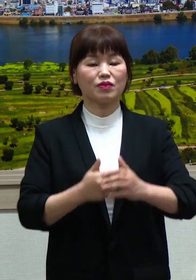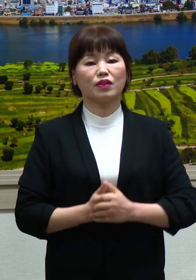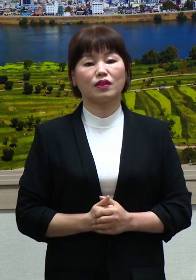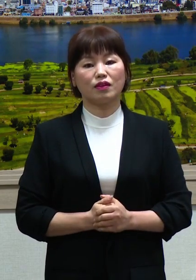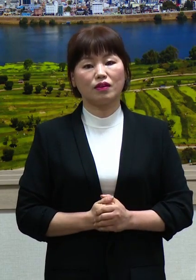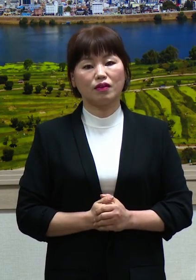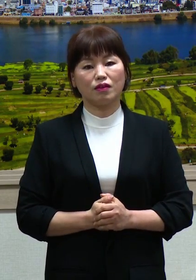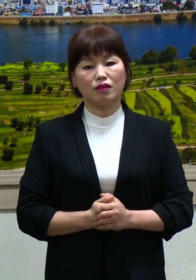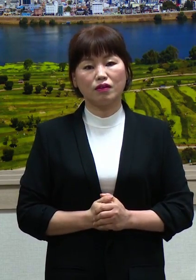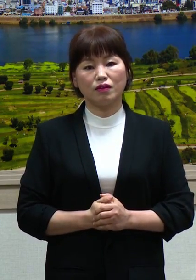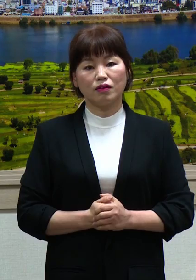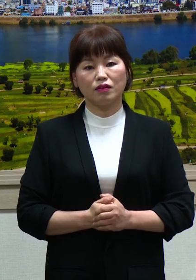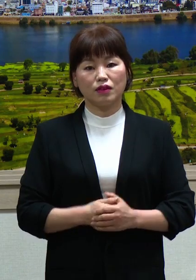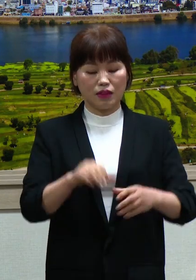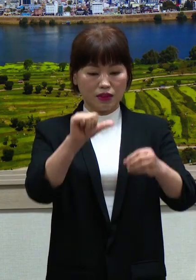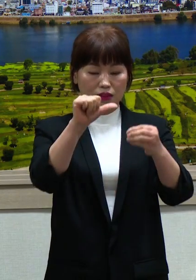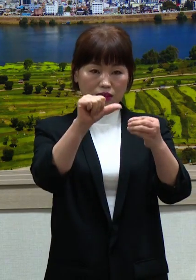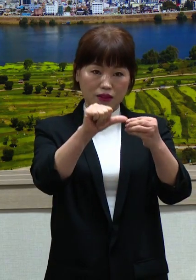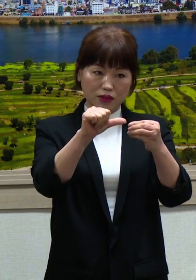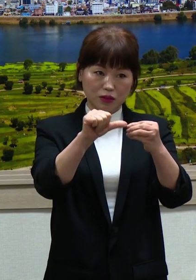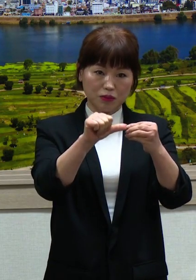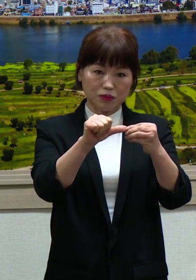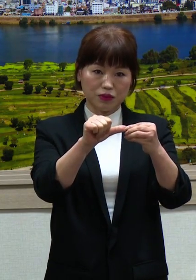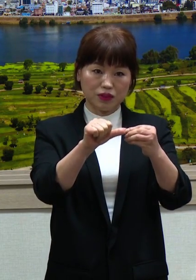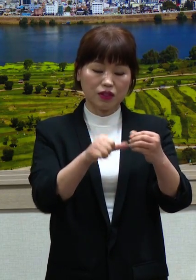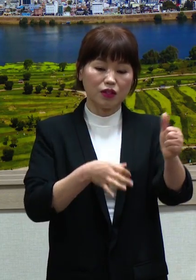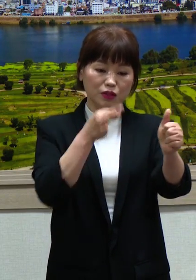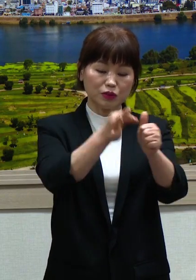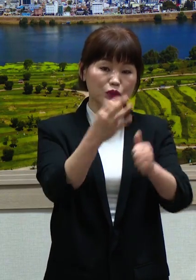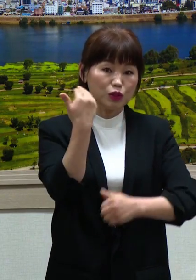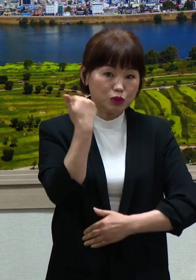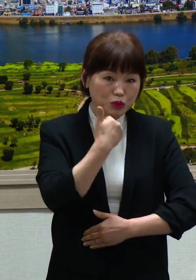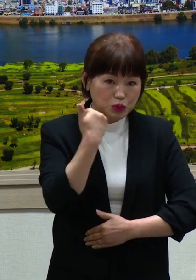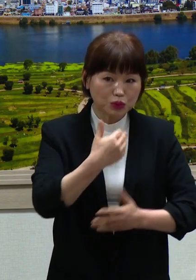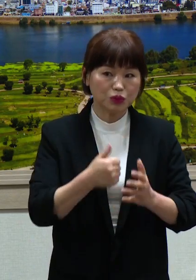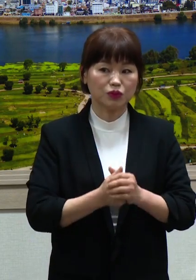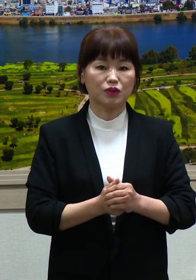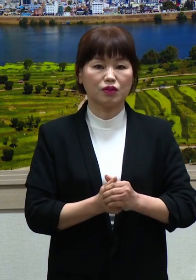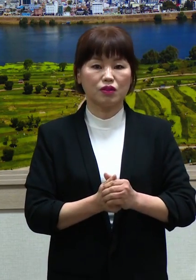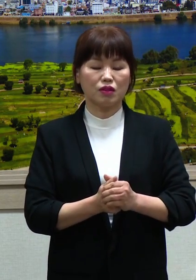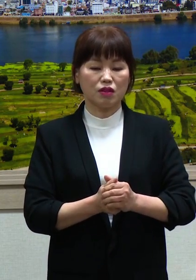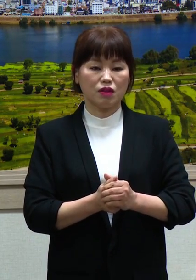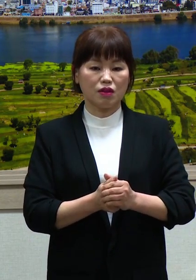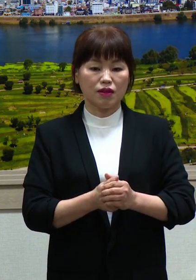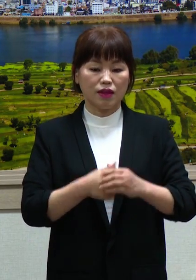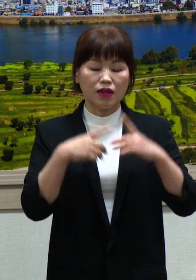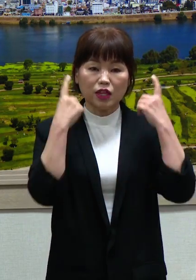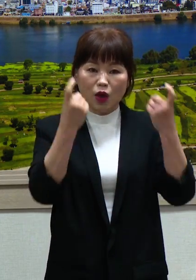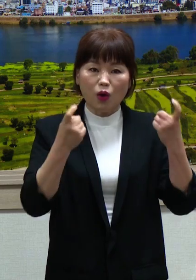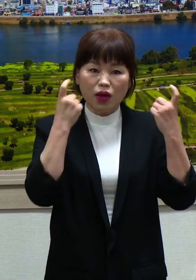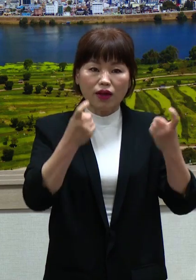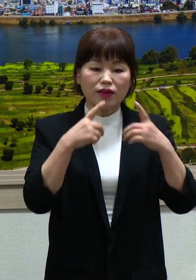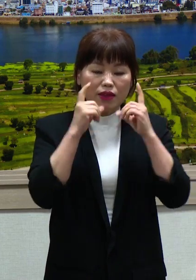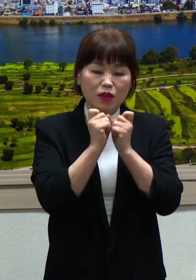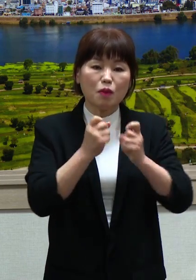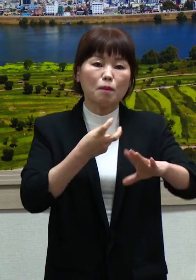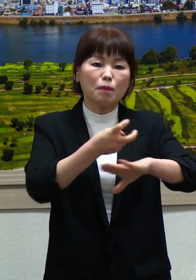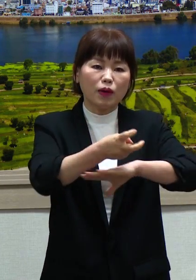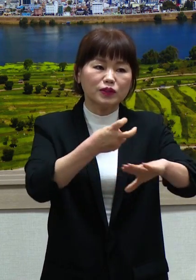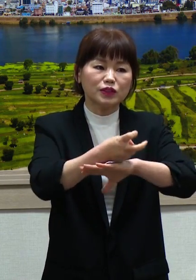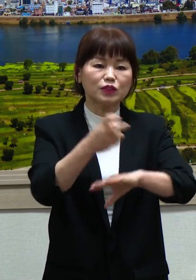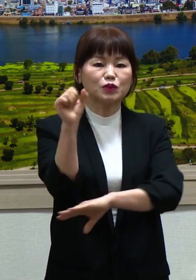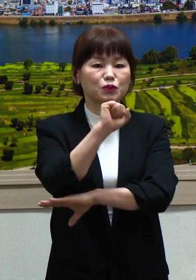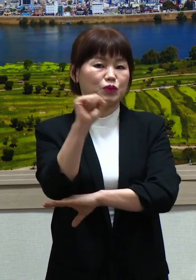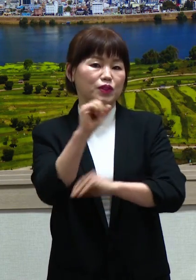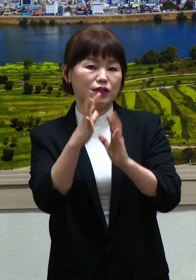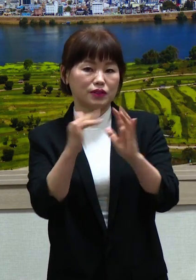다섯 번째는 전세버스 종사자에 대한 지원입니다. 전세버스의 경우 매출이